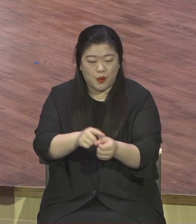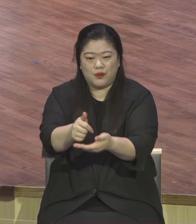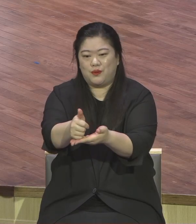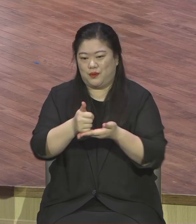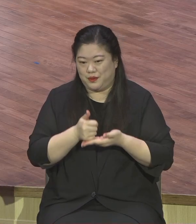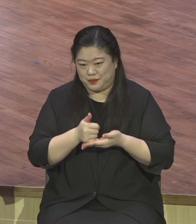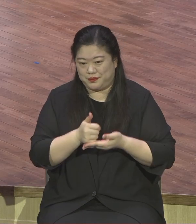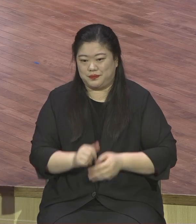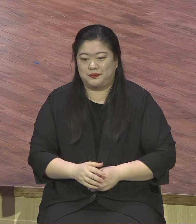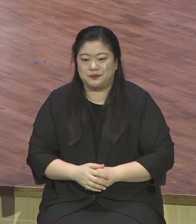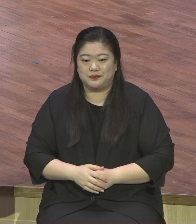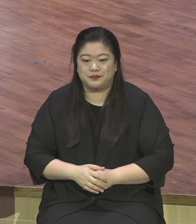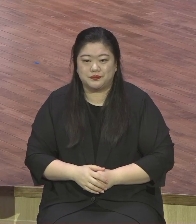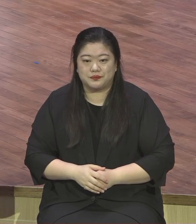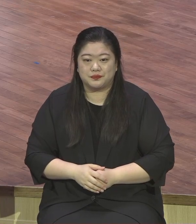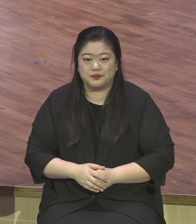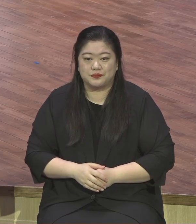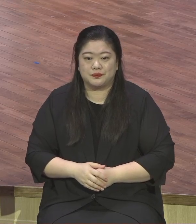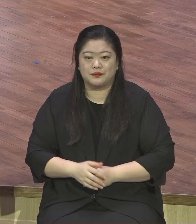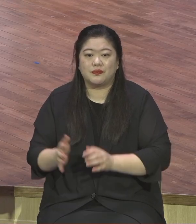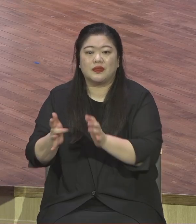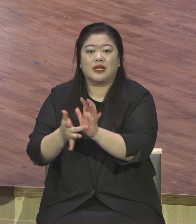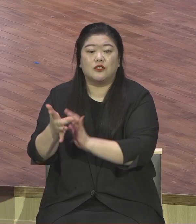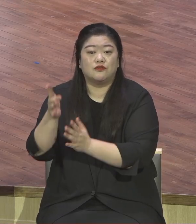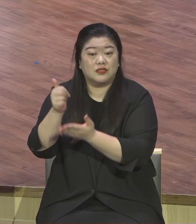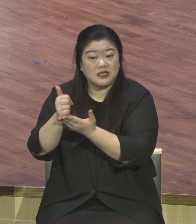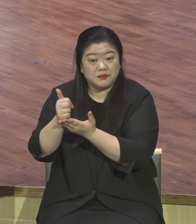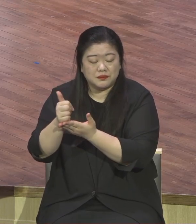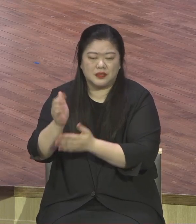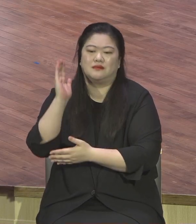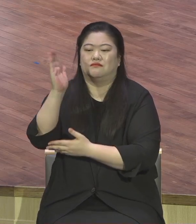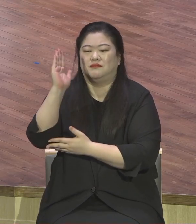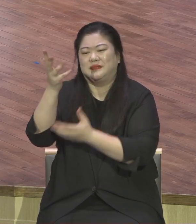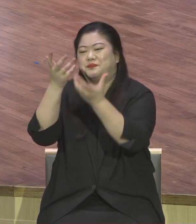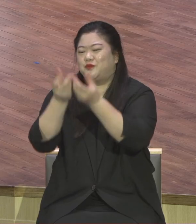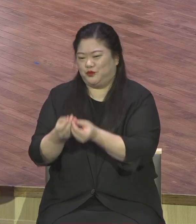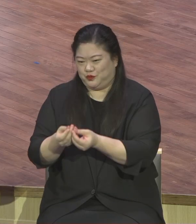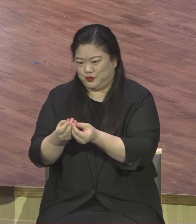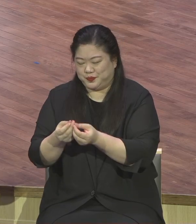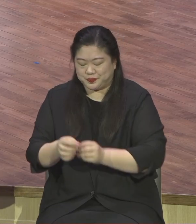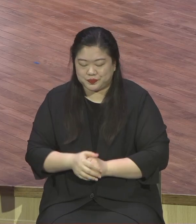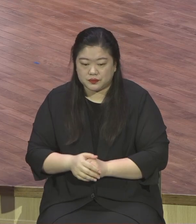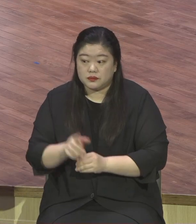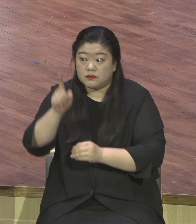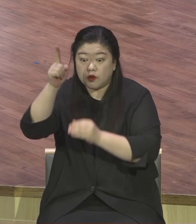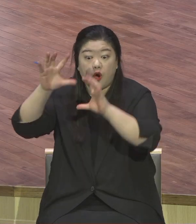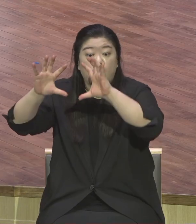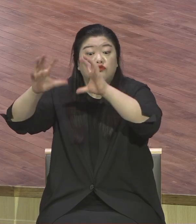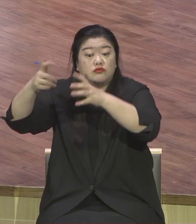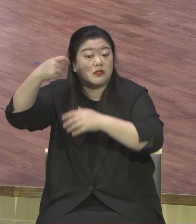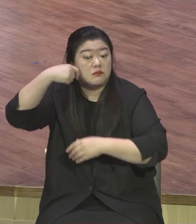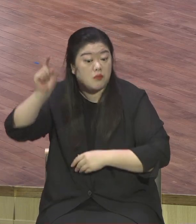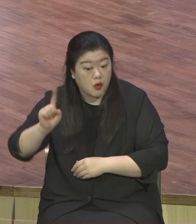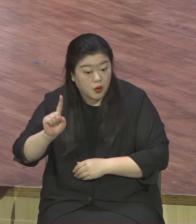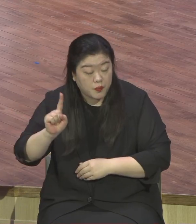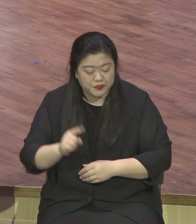2절을 봅니다. 예수께서 다시 비유로 대답하여 어르시되 천국은 마치 자기 아들을 위하여